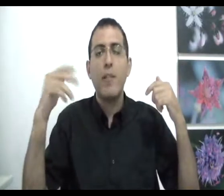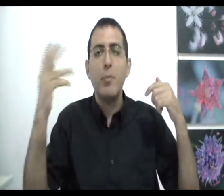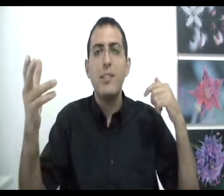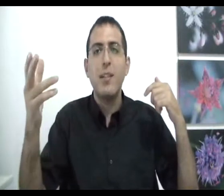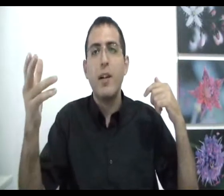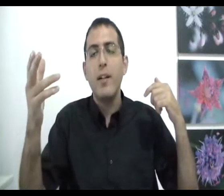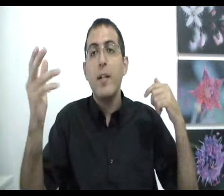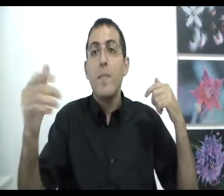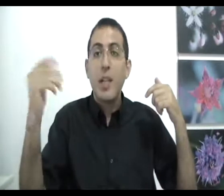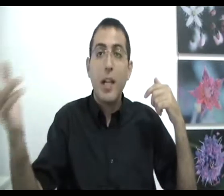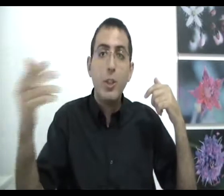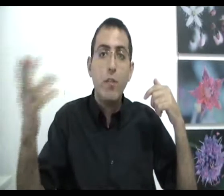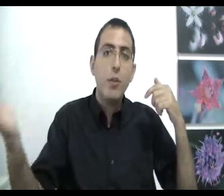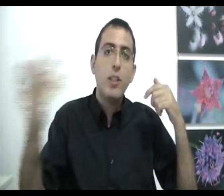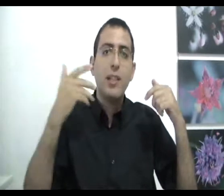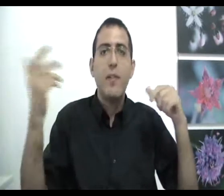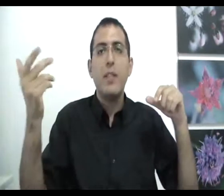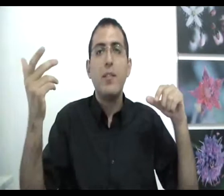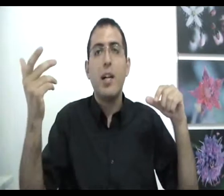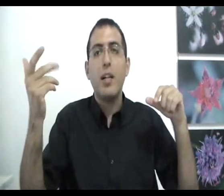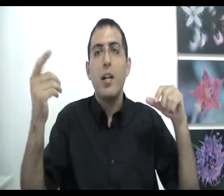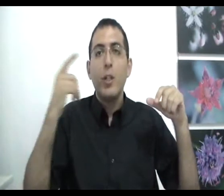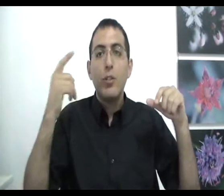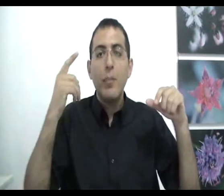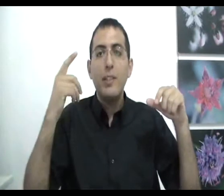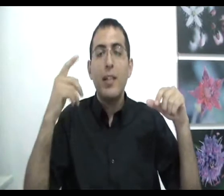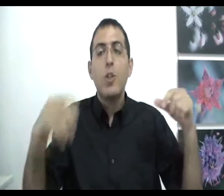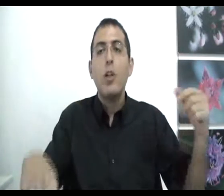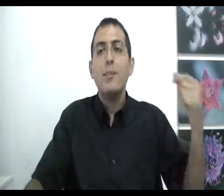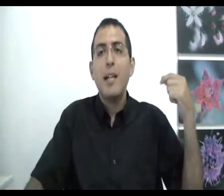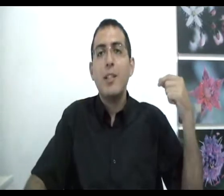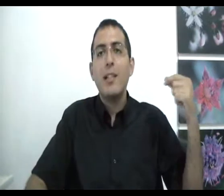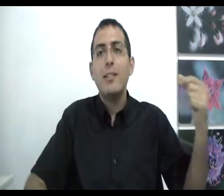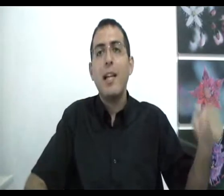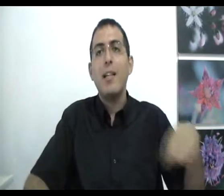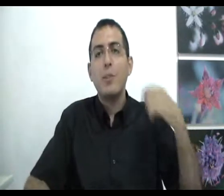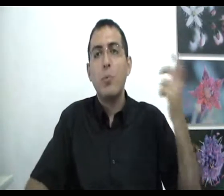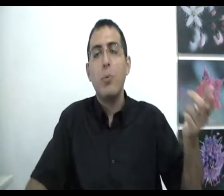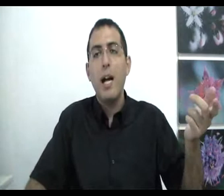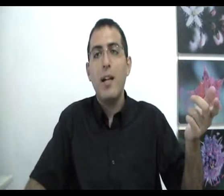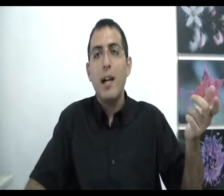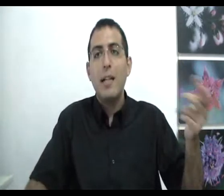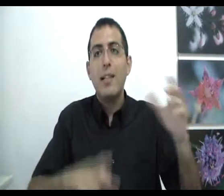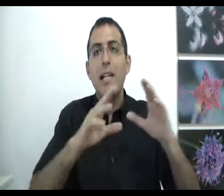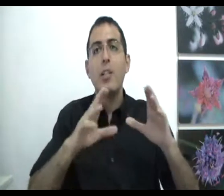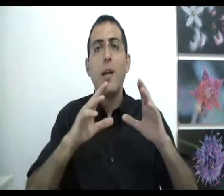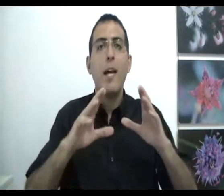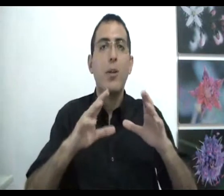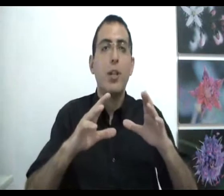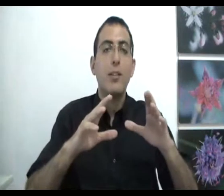חבילתי ישרפה אתה תרגיש טוב מאוד שישרפה ואתה תברח וטוב מזה כל זמן שאתה צריך לעשות פעולה אתה עדיין יישאר עם האגו שלך